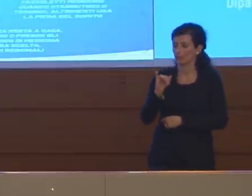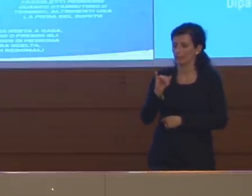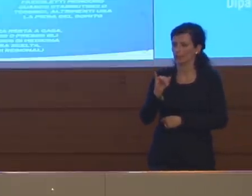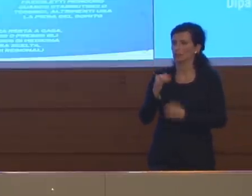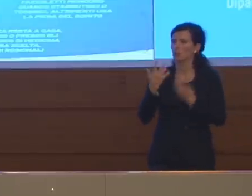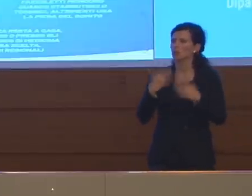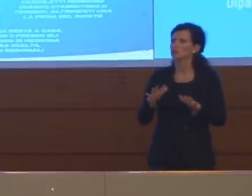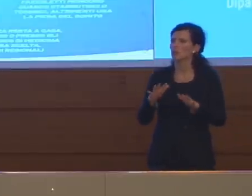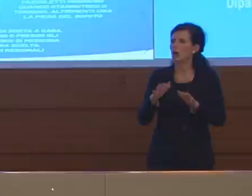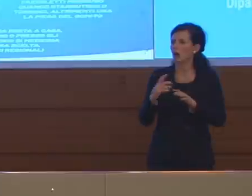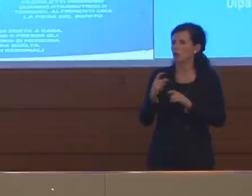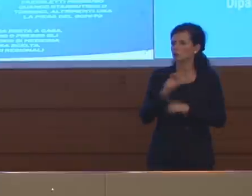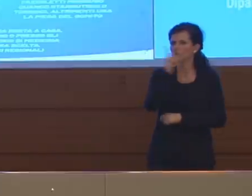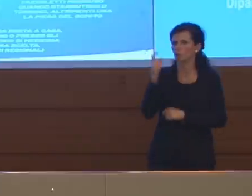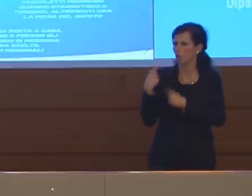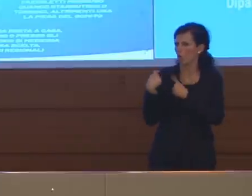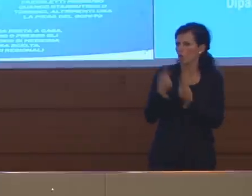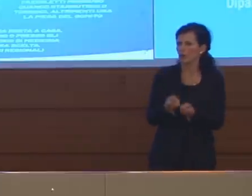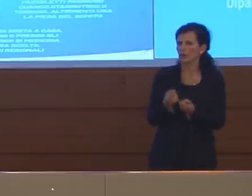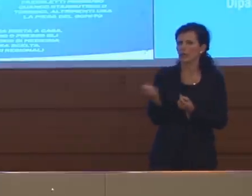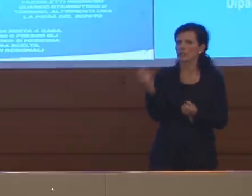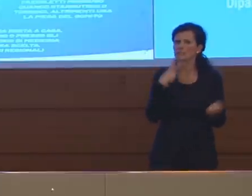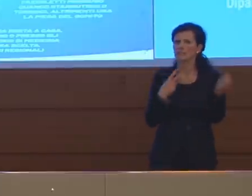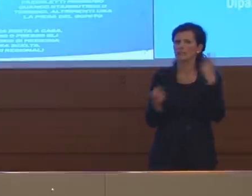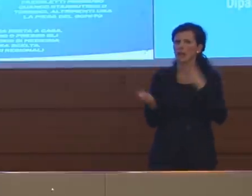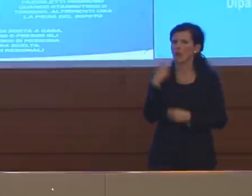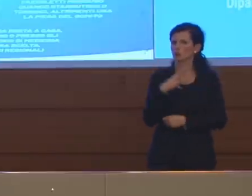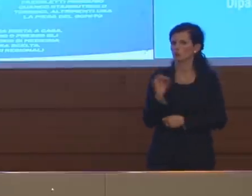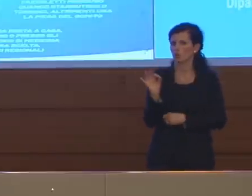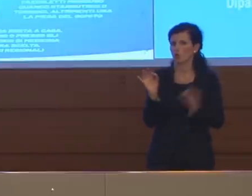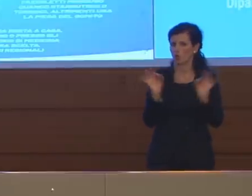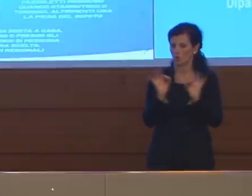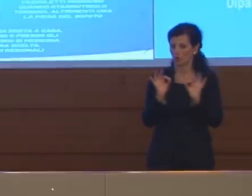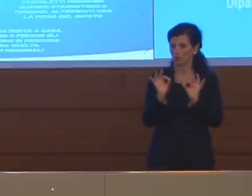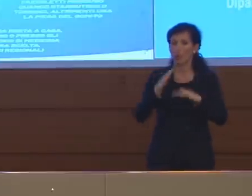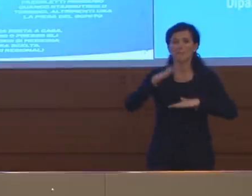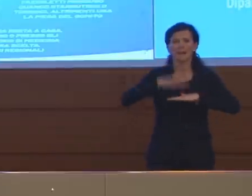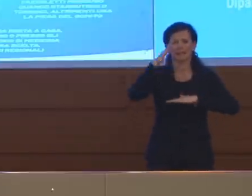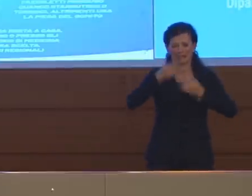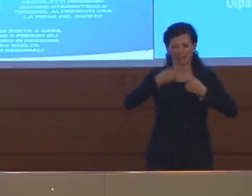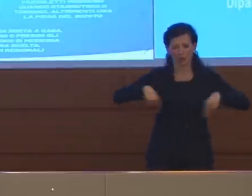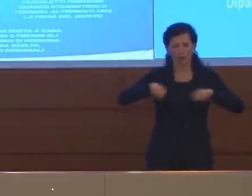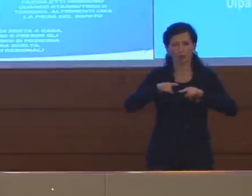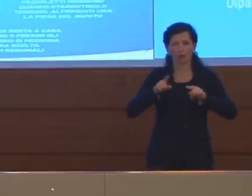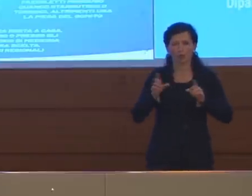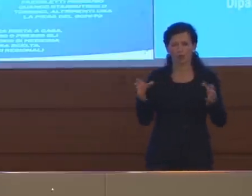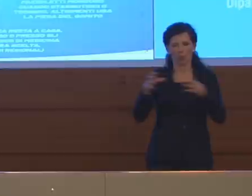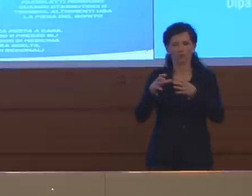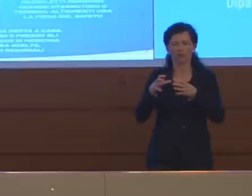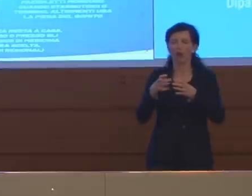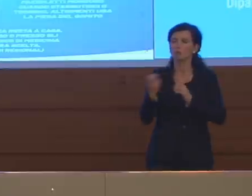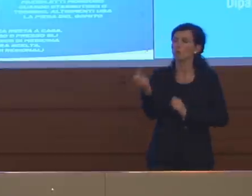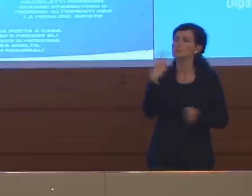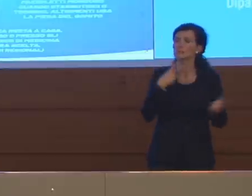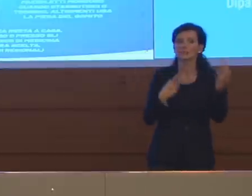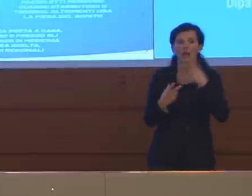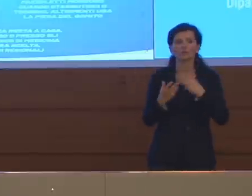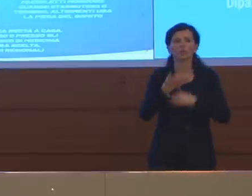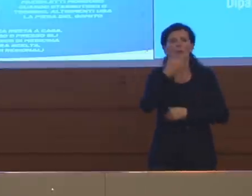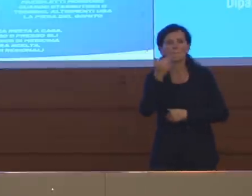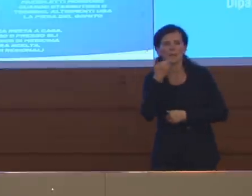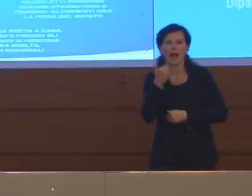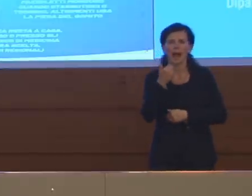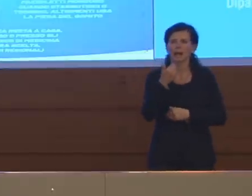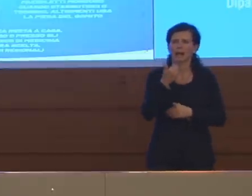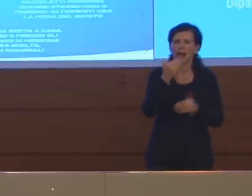non abbiamo segnalazioni nell'ambito della riunione mattutina del Comitato Operativo di esigenze di carenze di tamponi. Quindi dal punto di